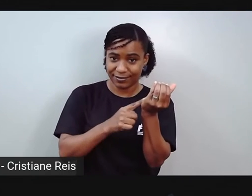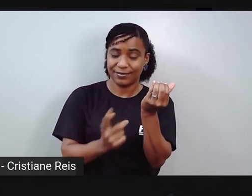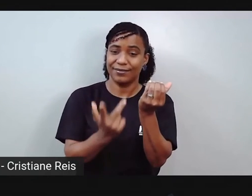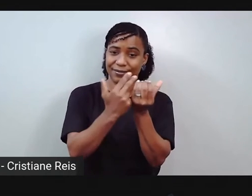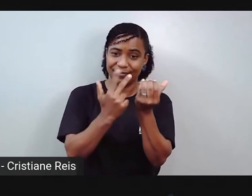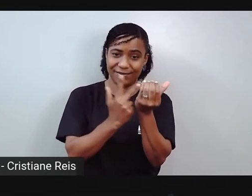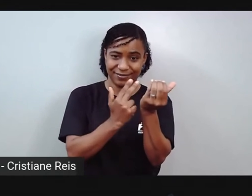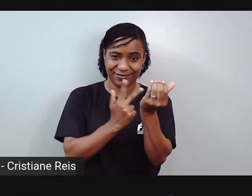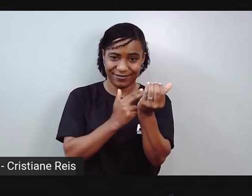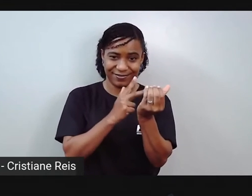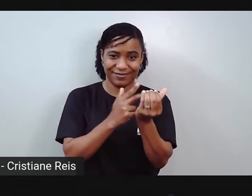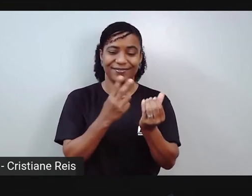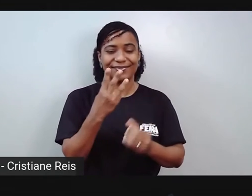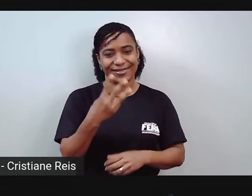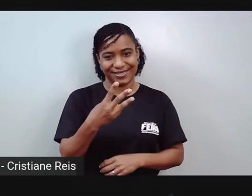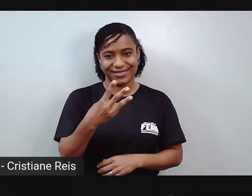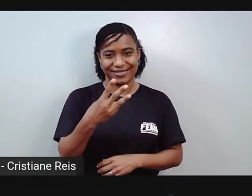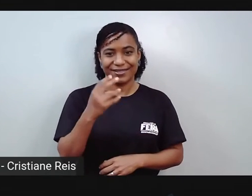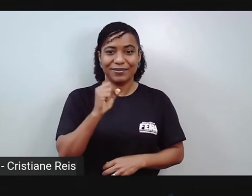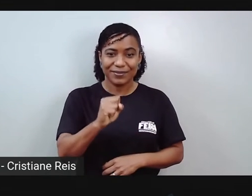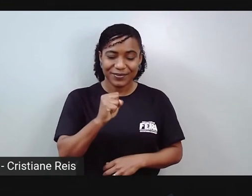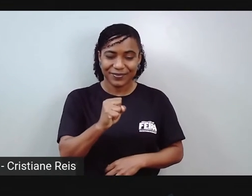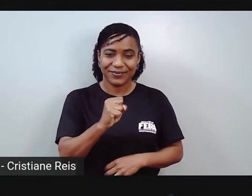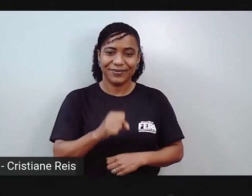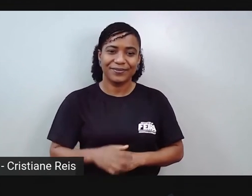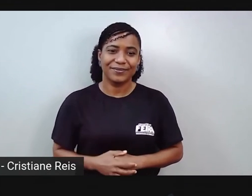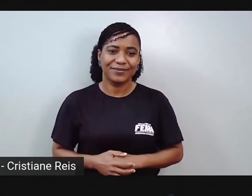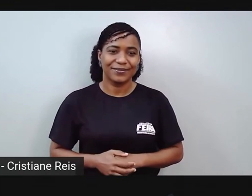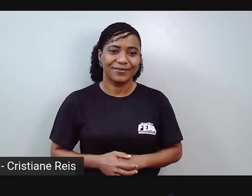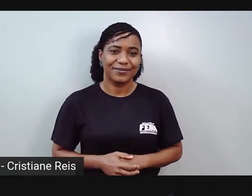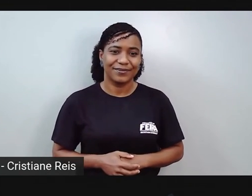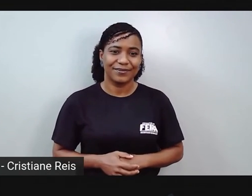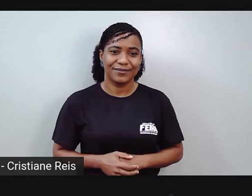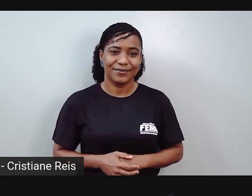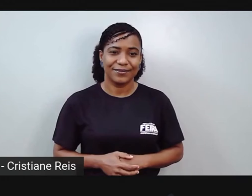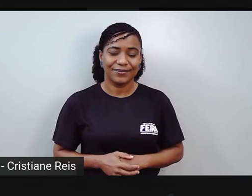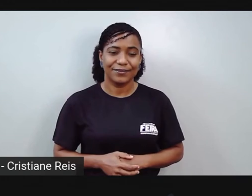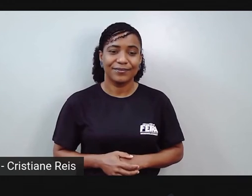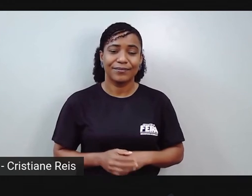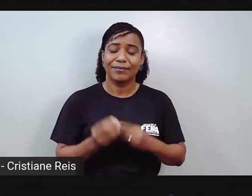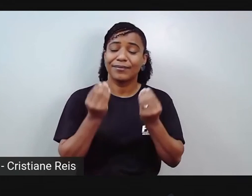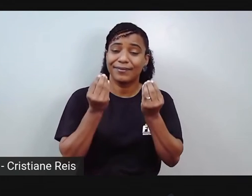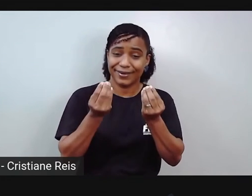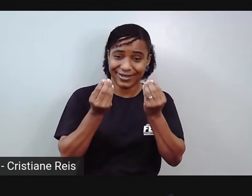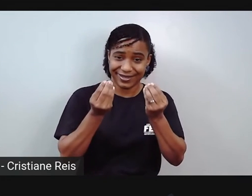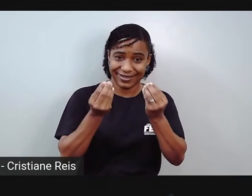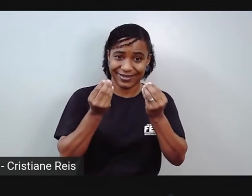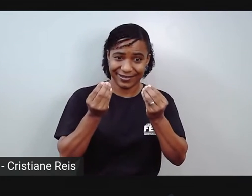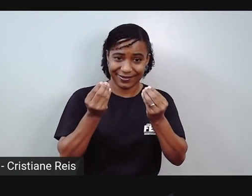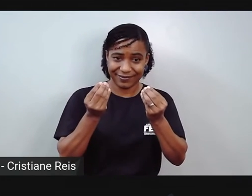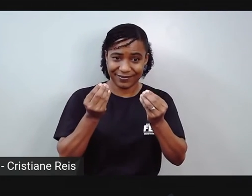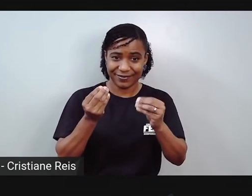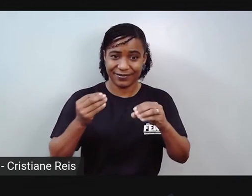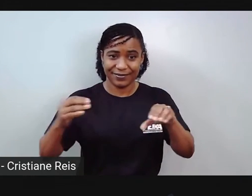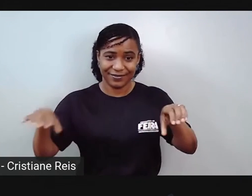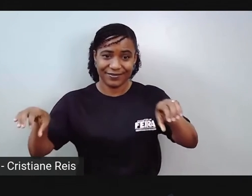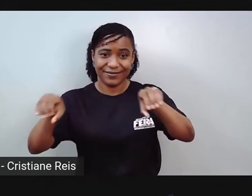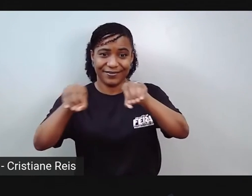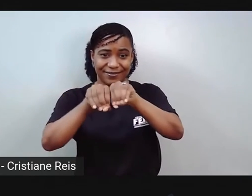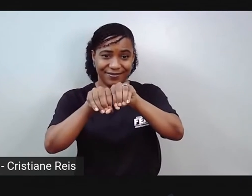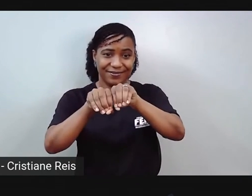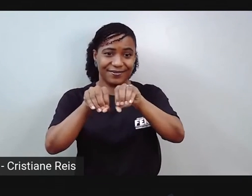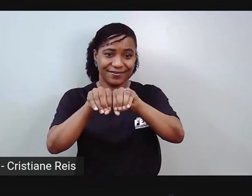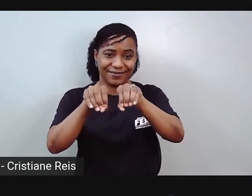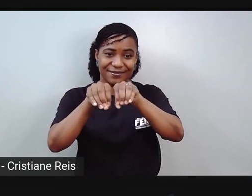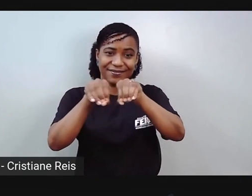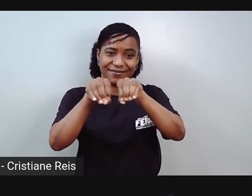Isso. Porque a ideia é que um brinquedo se